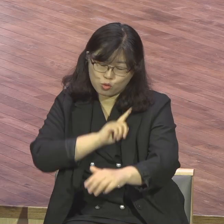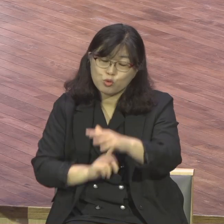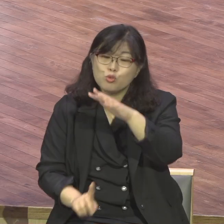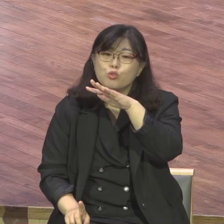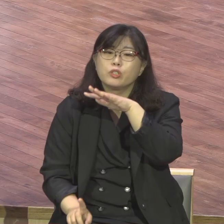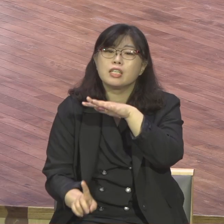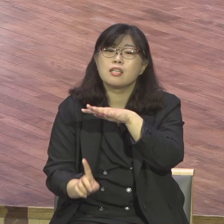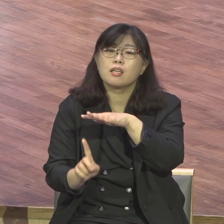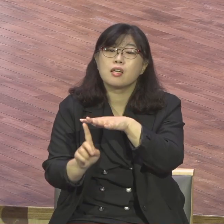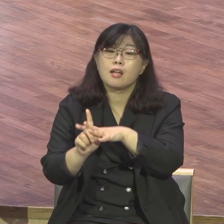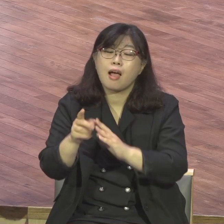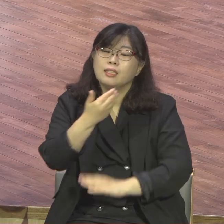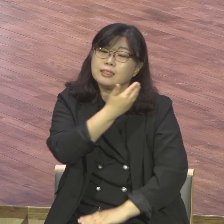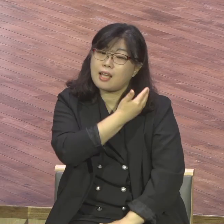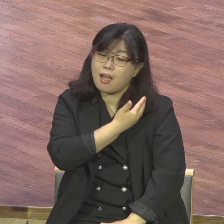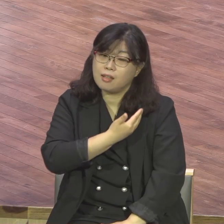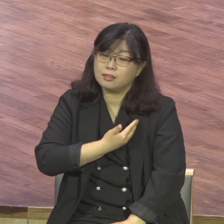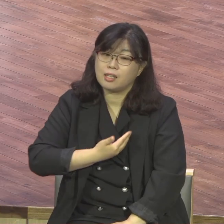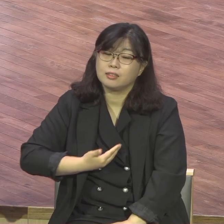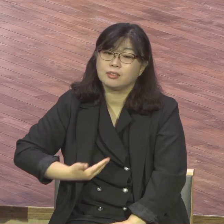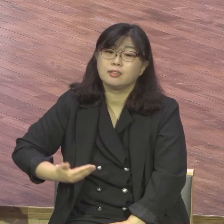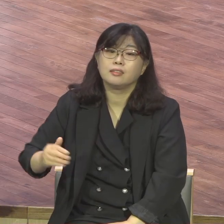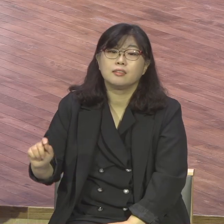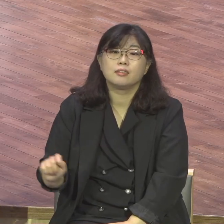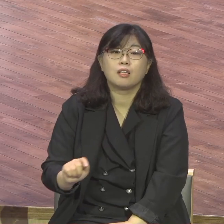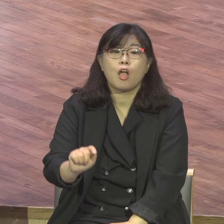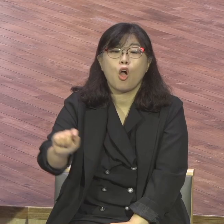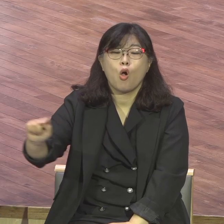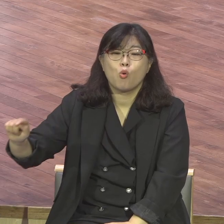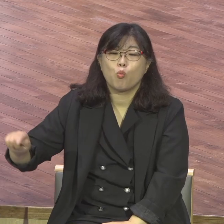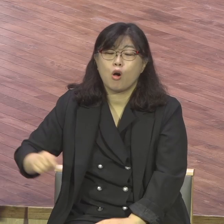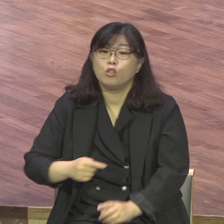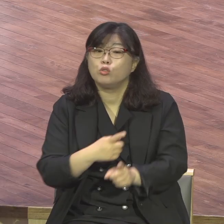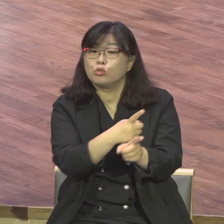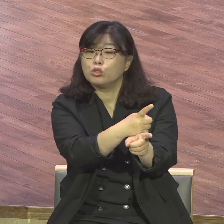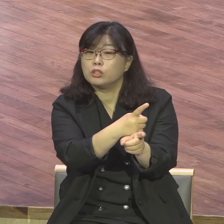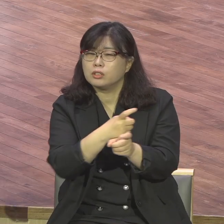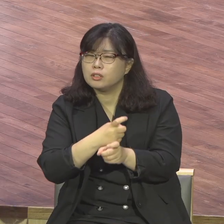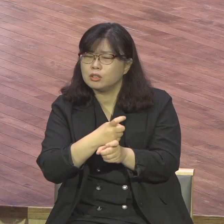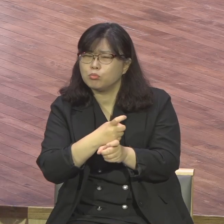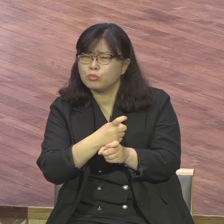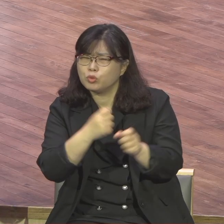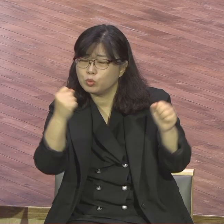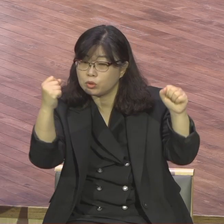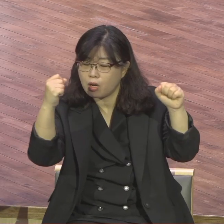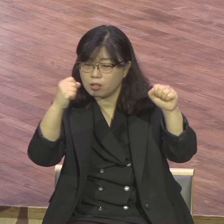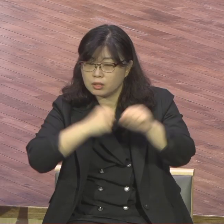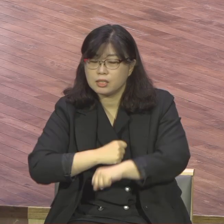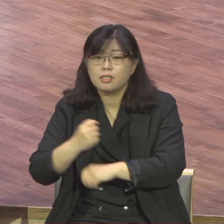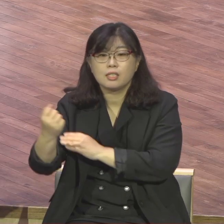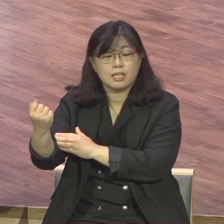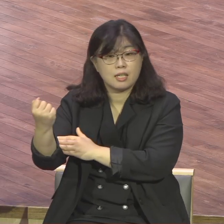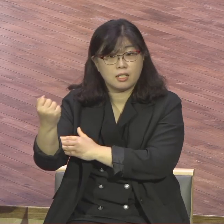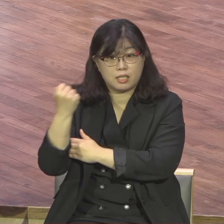유일한 제자들 원수를 부러뜨릴